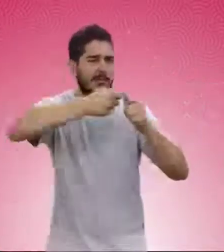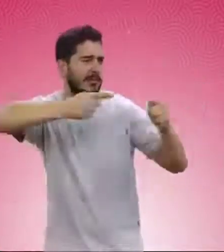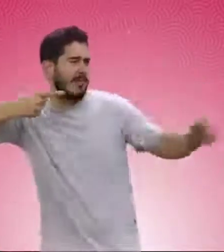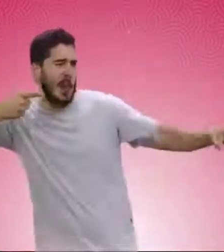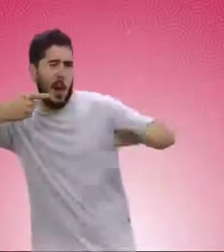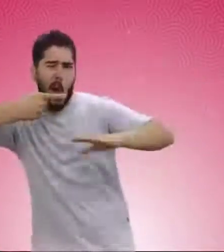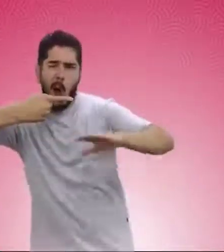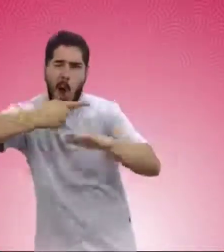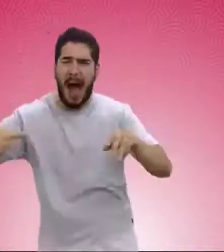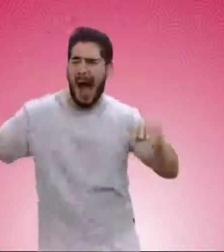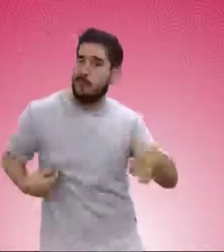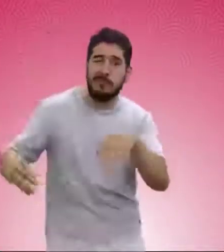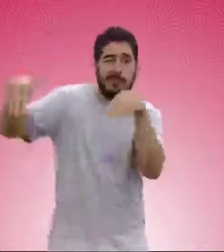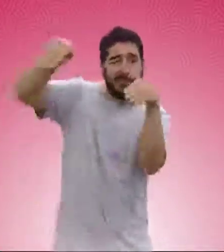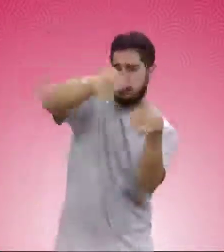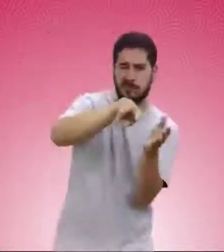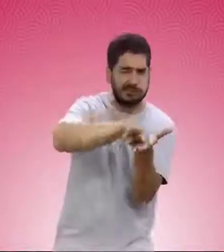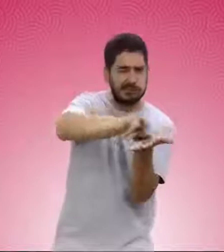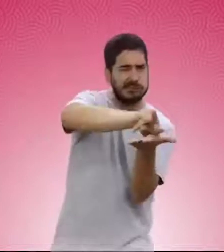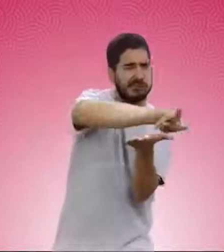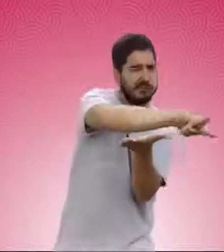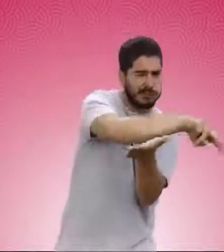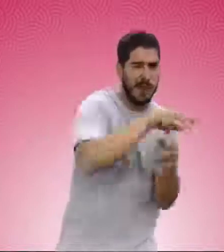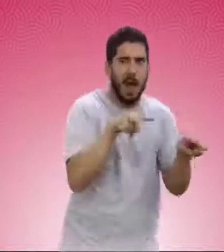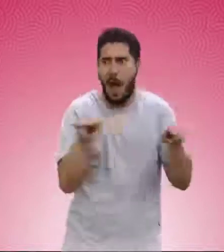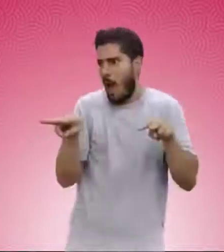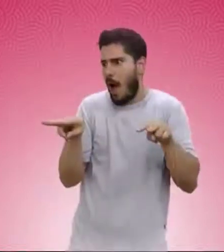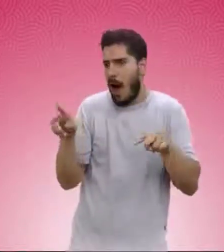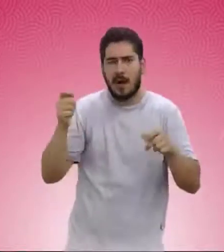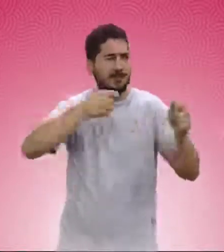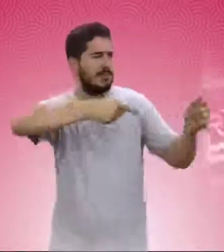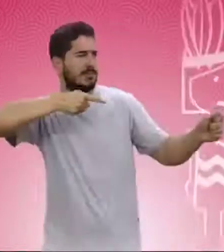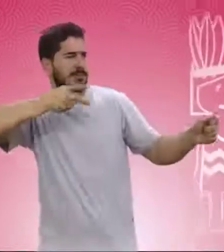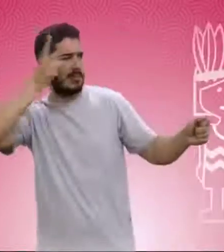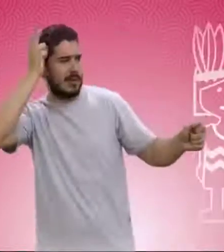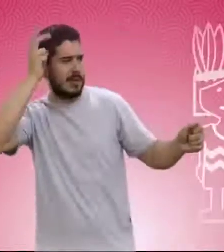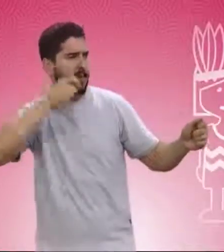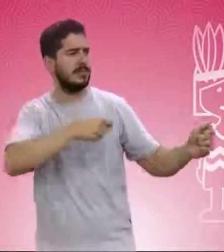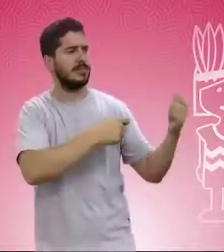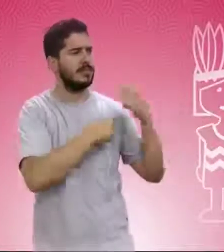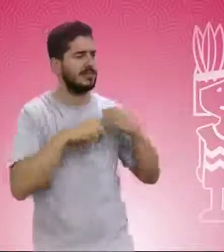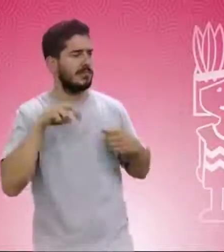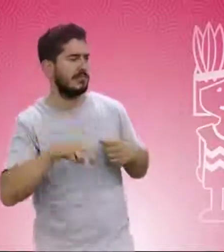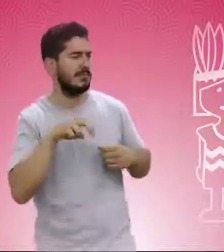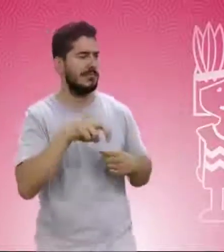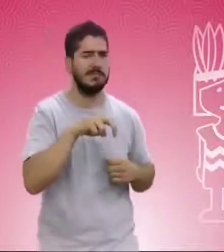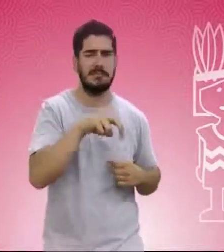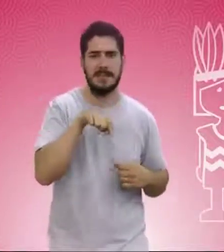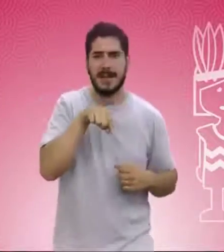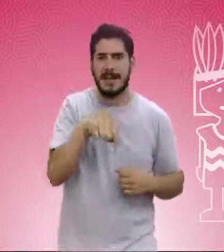atraviesa. Él cae al piso muerto y aparece un joven guaraní. Y se dirige hacia donde